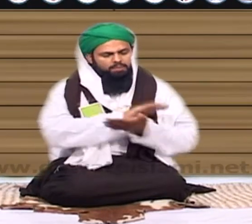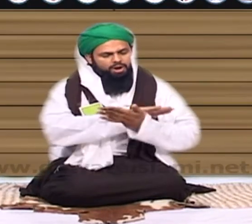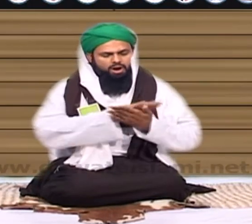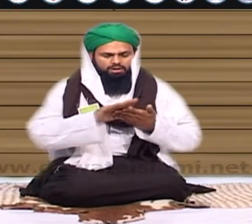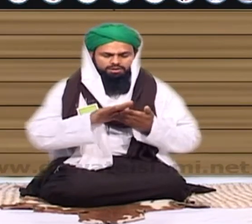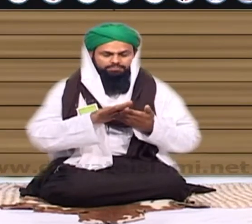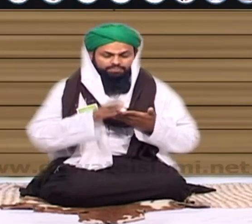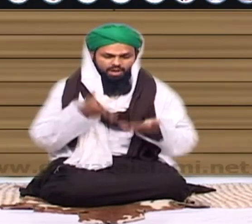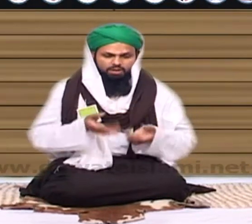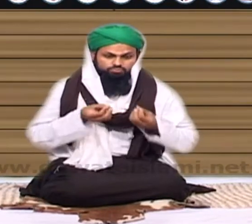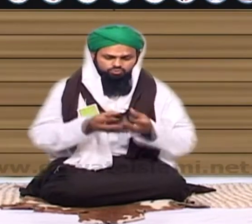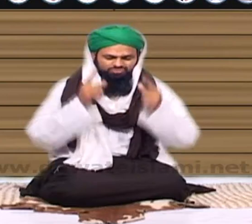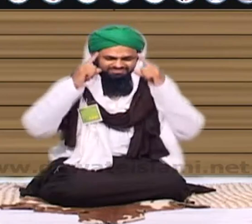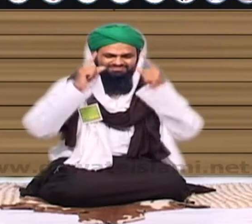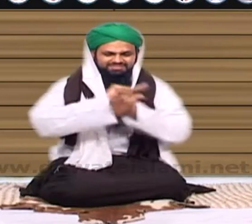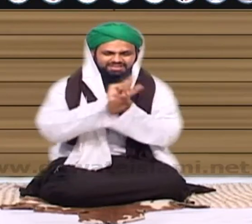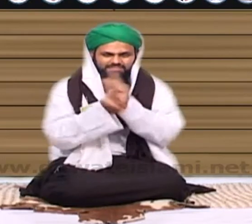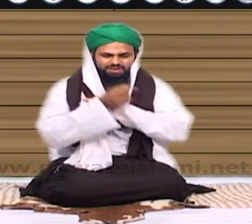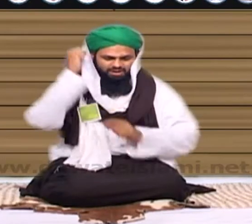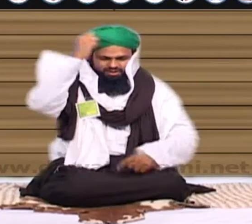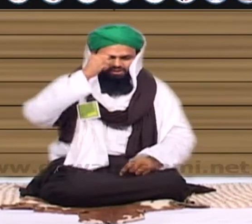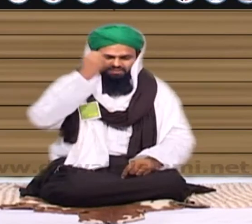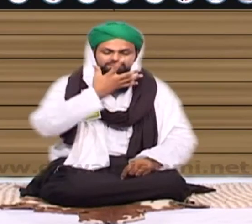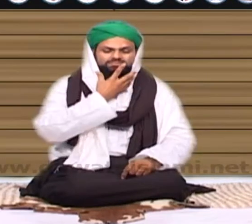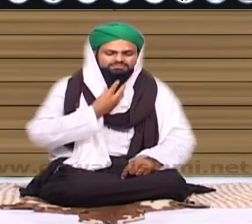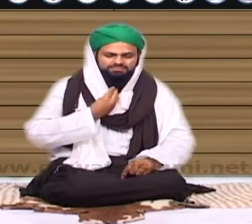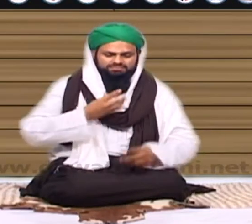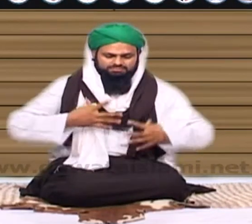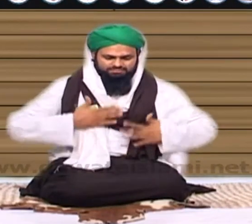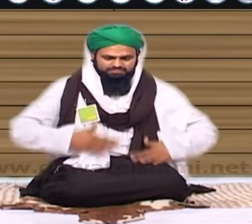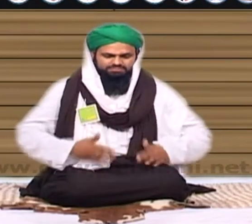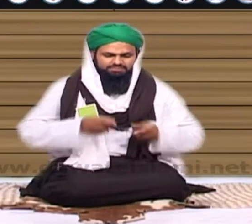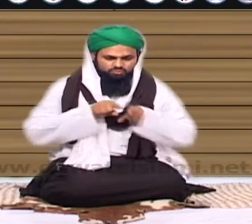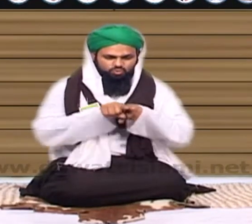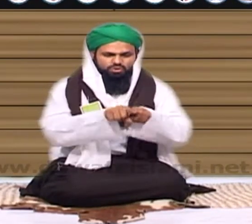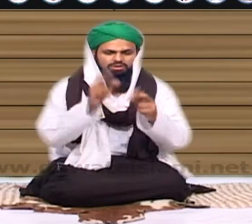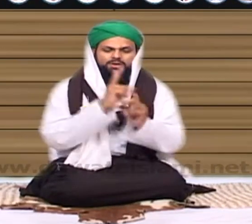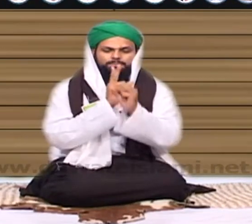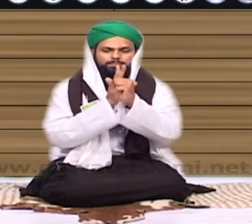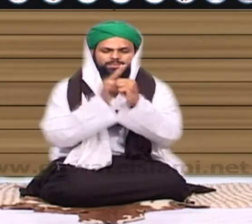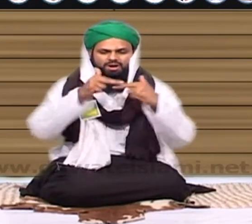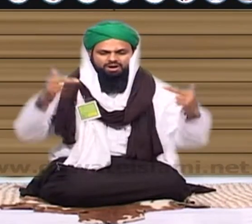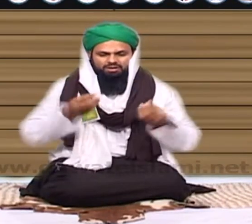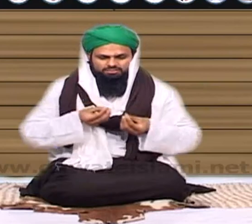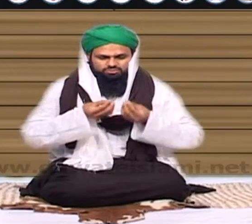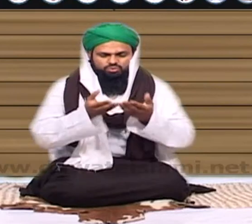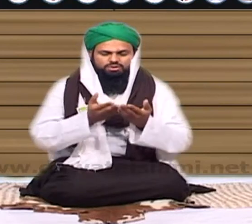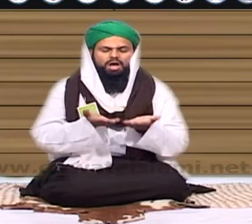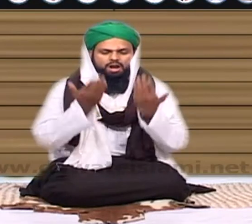آج اللہ کا فضل سر پہ امامہ سجائے دھاڑی چہرے پر سجائے تبلیغ کرتے ہیں سنتیں بیان کرتے ہیں تو اللہ کا فضل یہ پاکیتاں